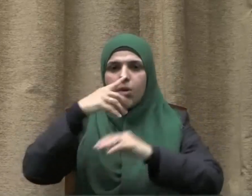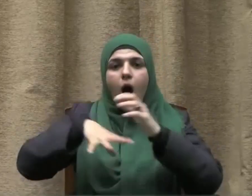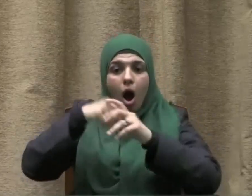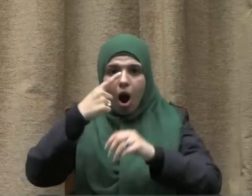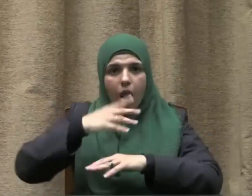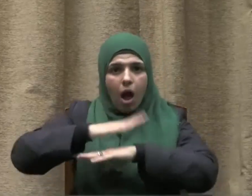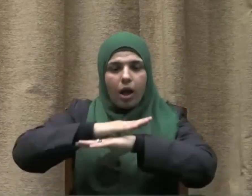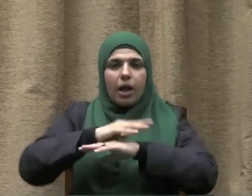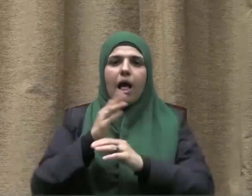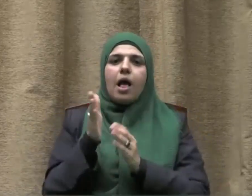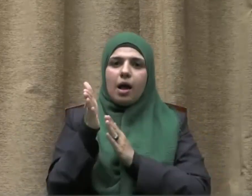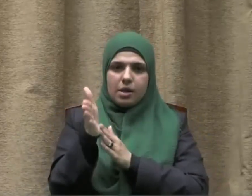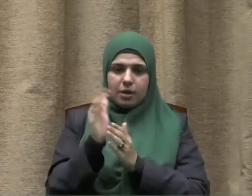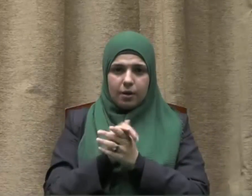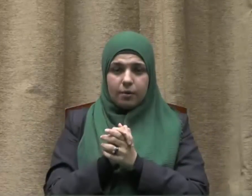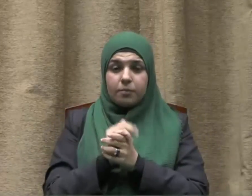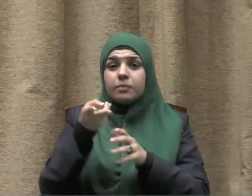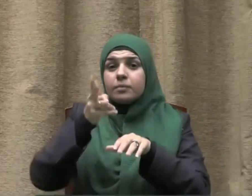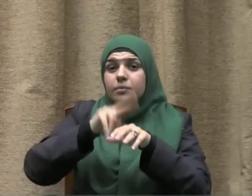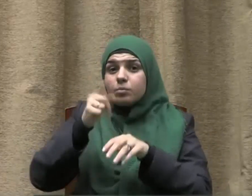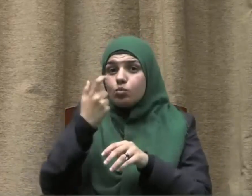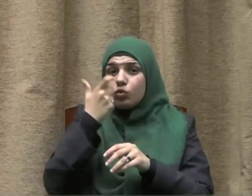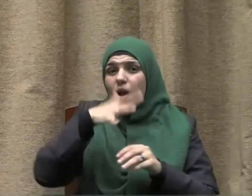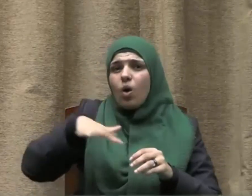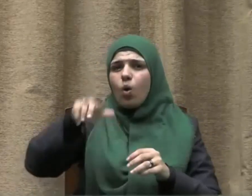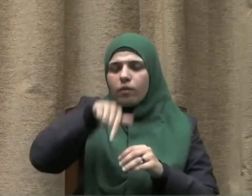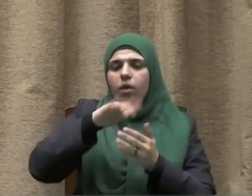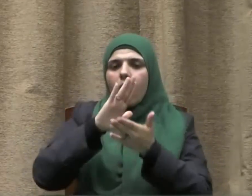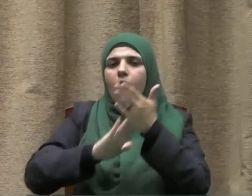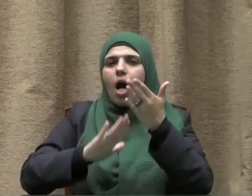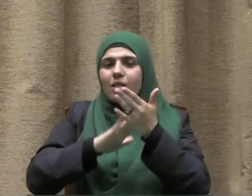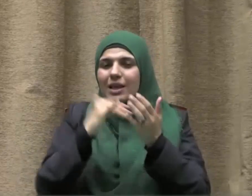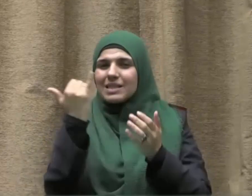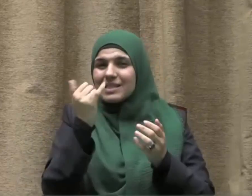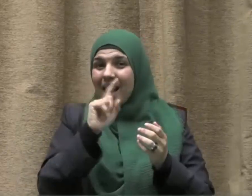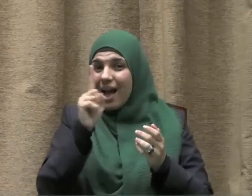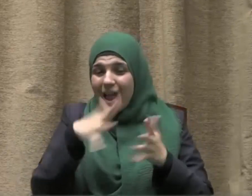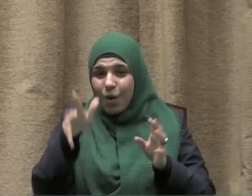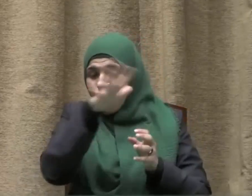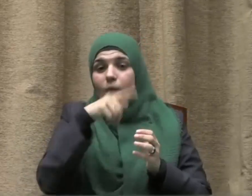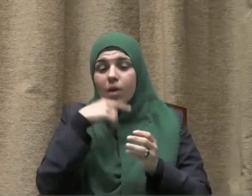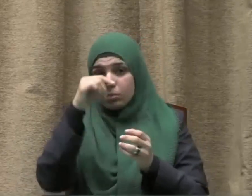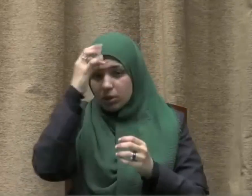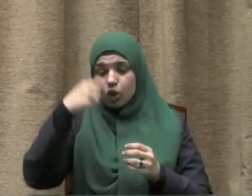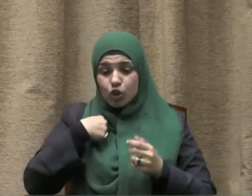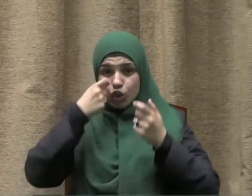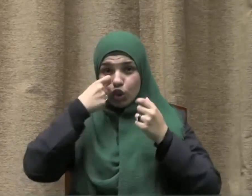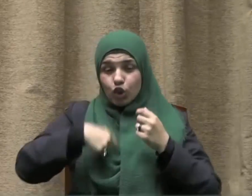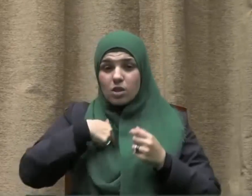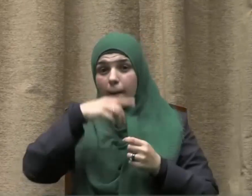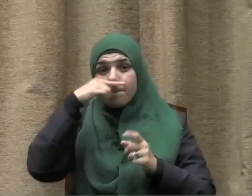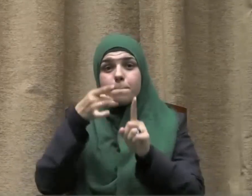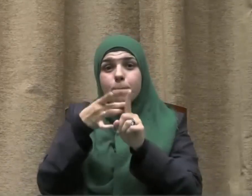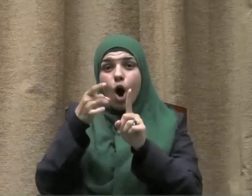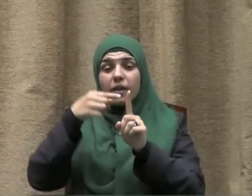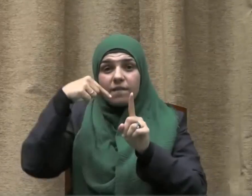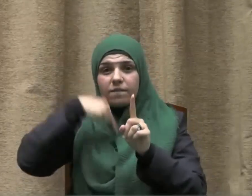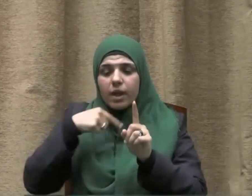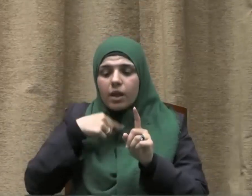الحسنة ويكفي استشعارا لخطر المخدرات أن من وقع في شباكها وذاق